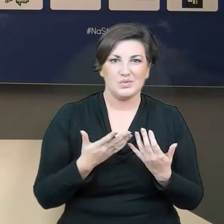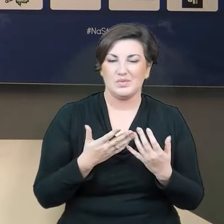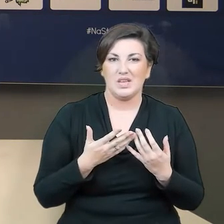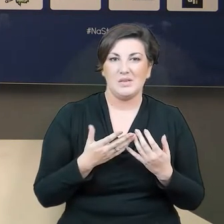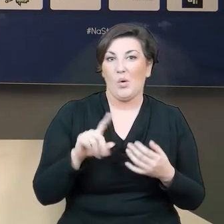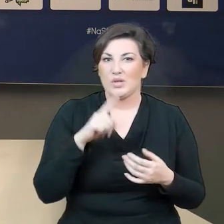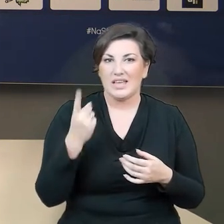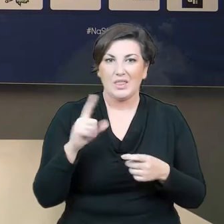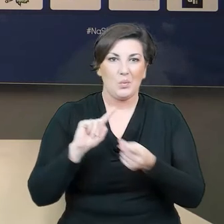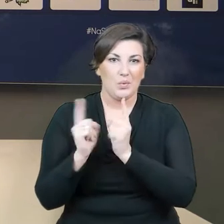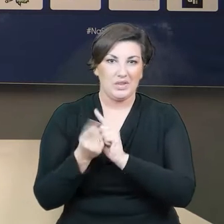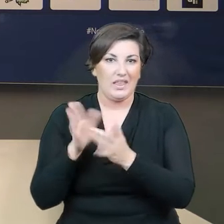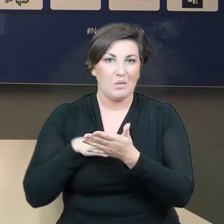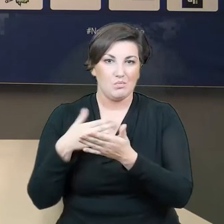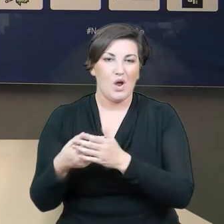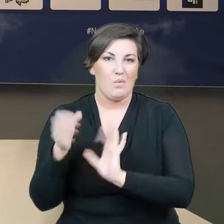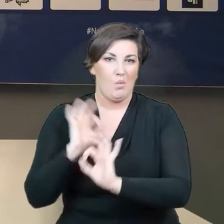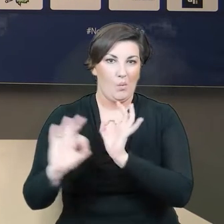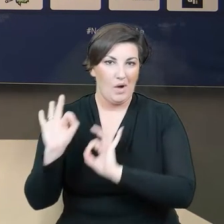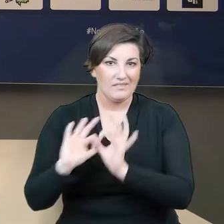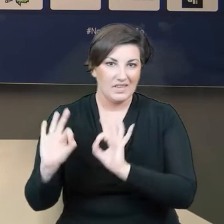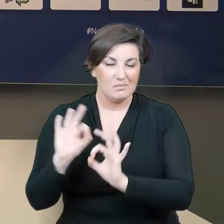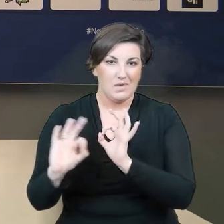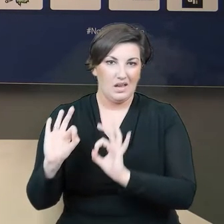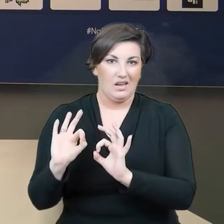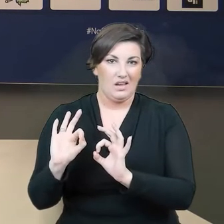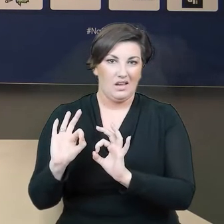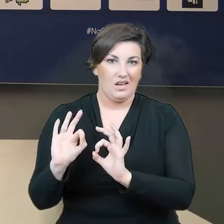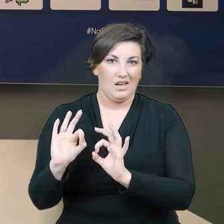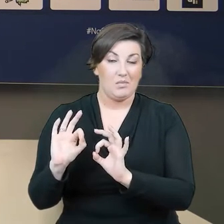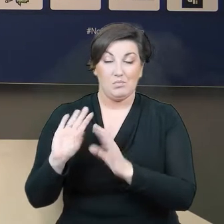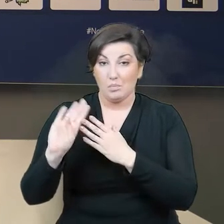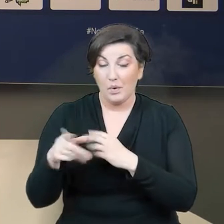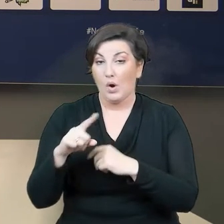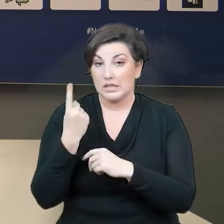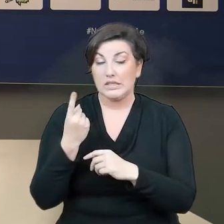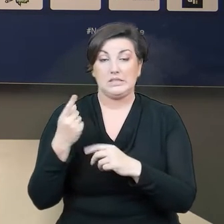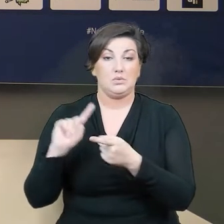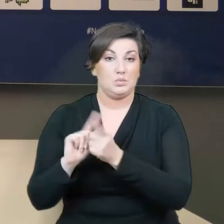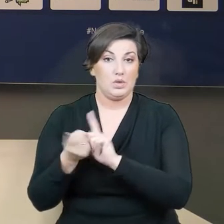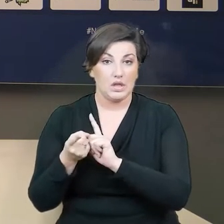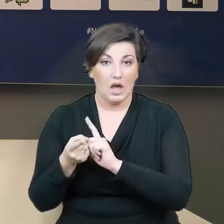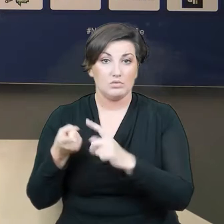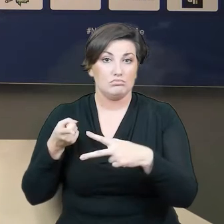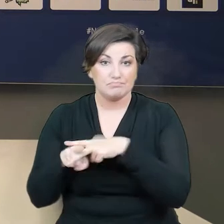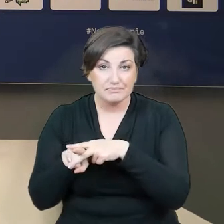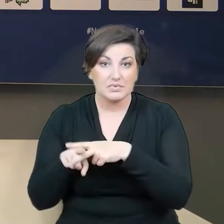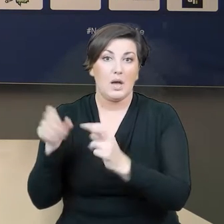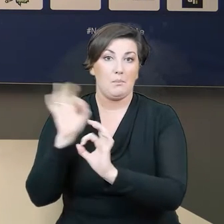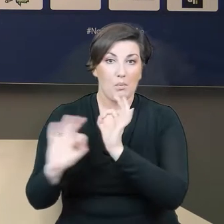element, który szwankował, to w